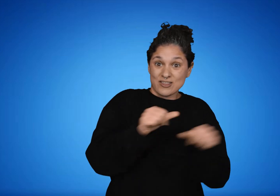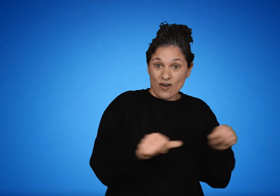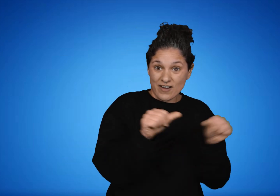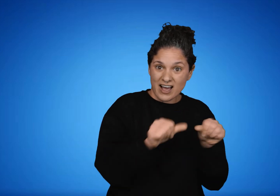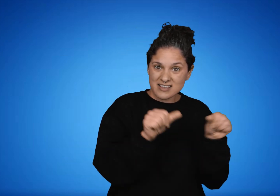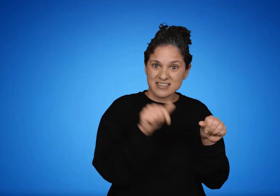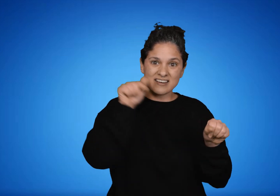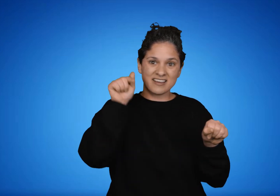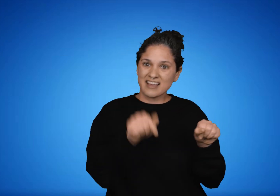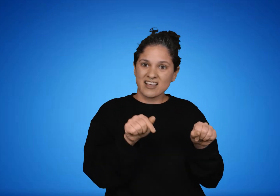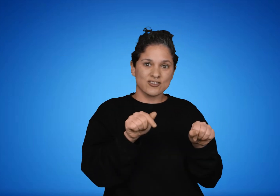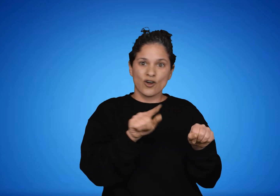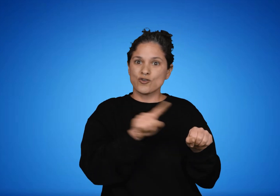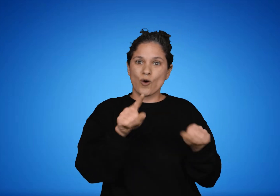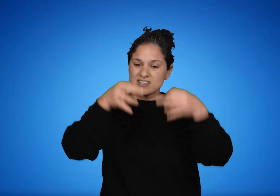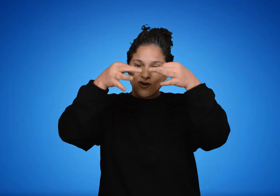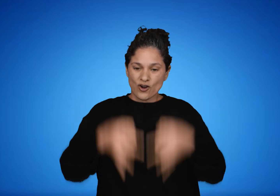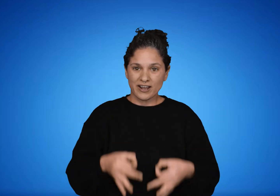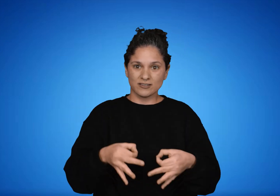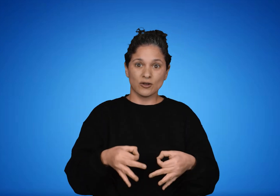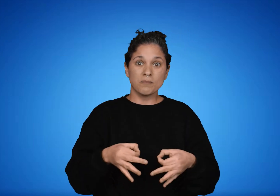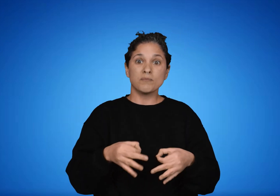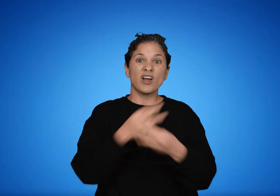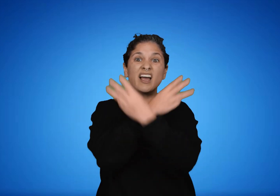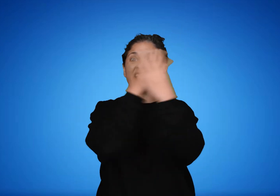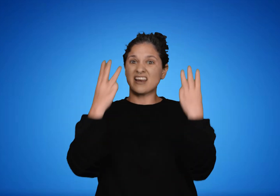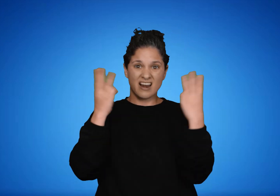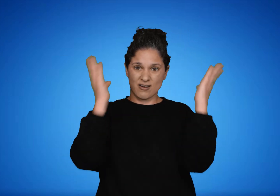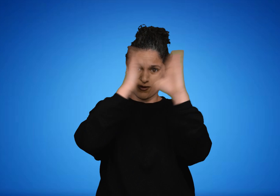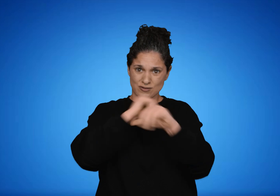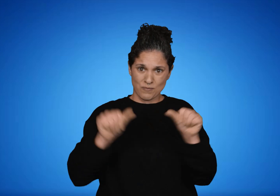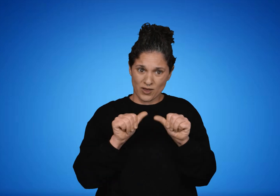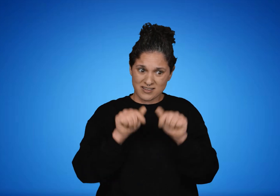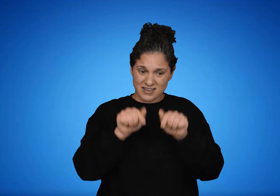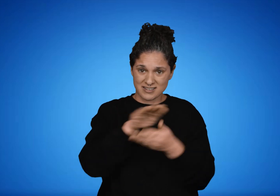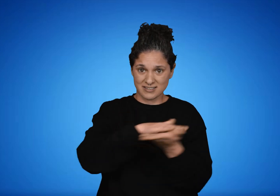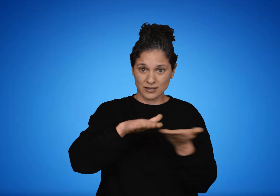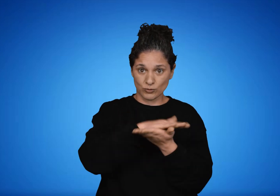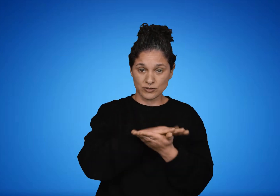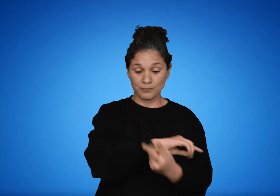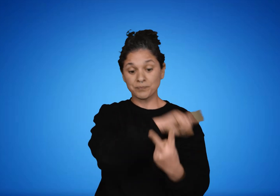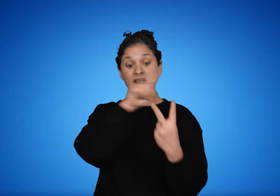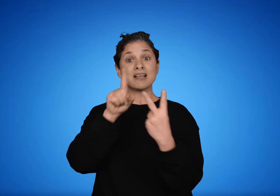sostener porque estaríamos admitiendo como válido para todos el apropiarse de lo que es ajeno. En cambio,